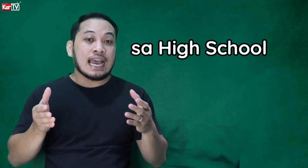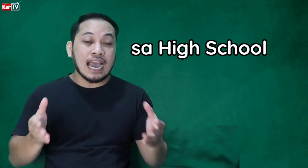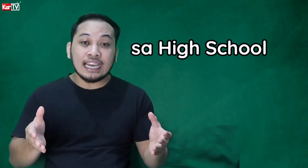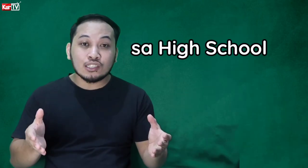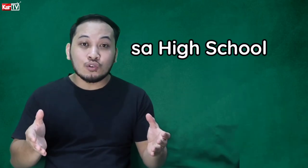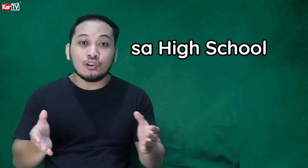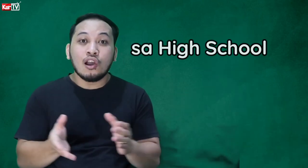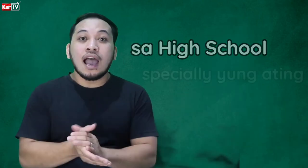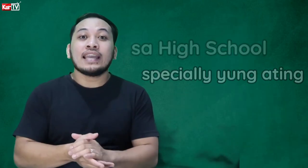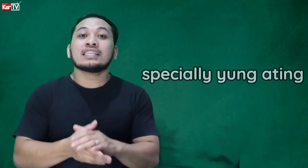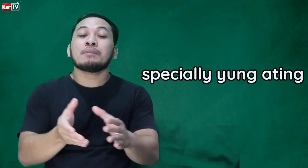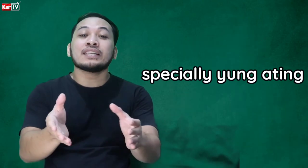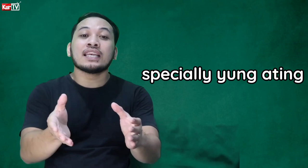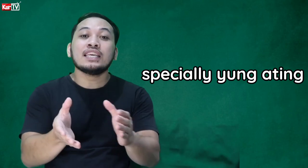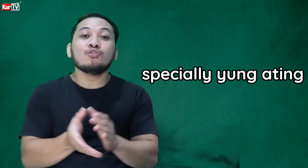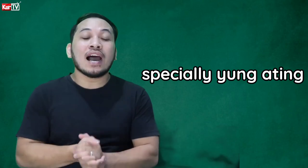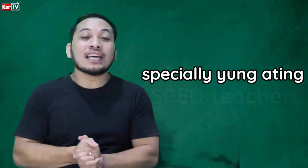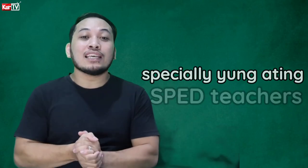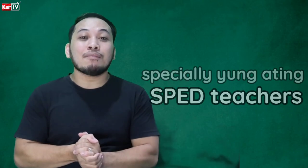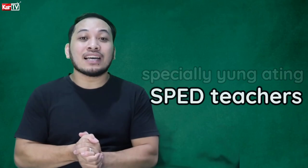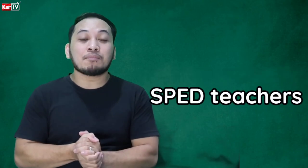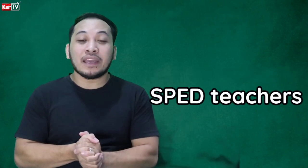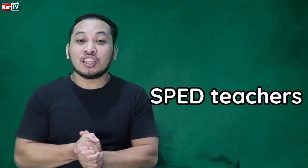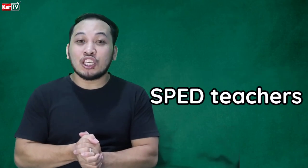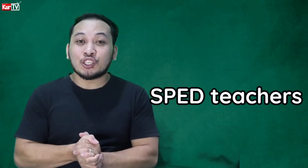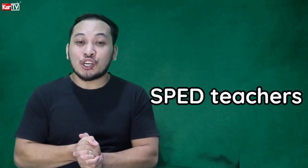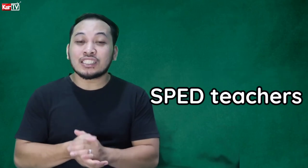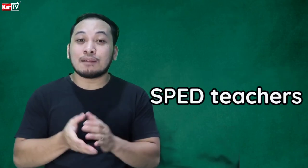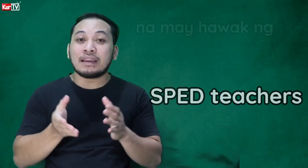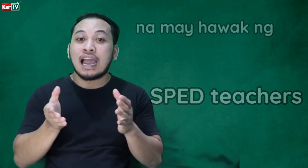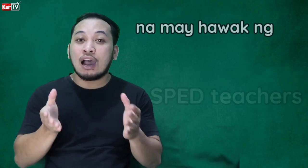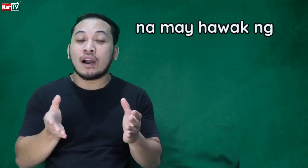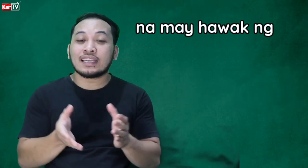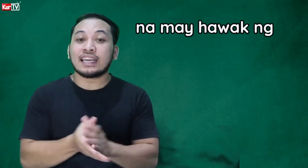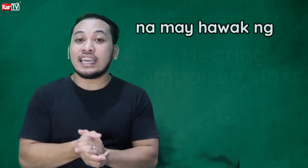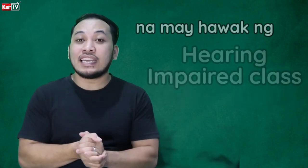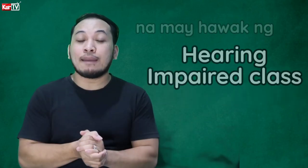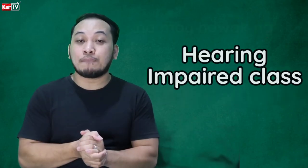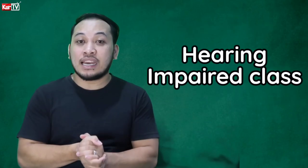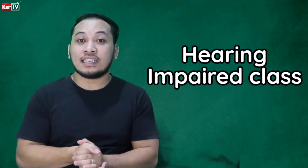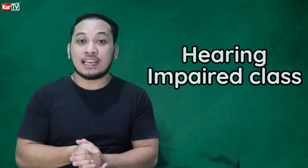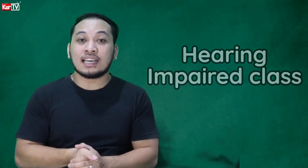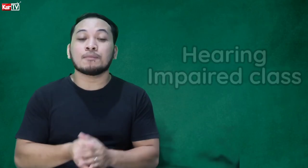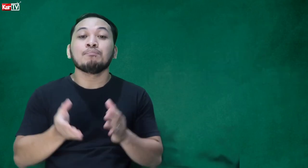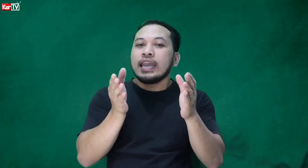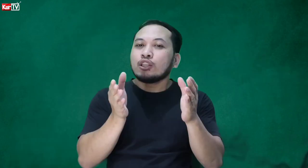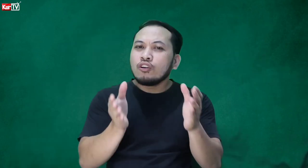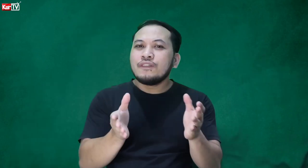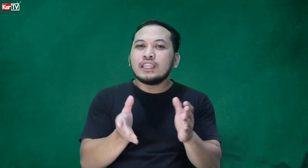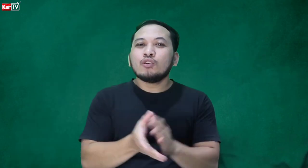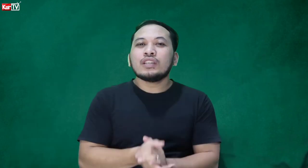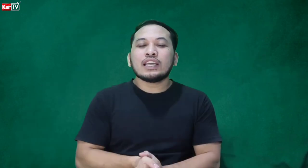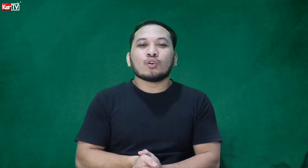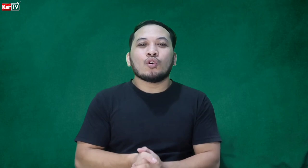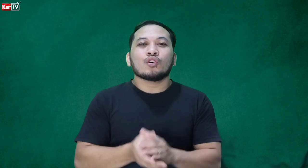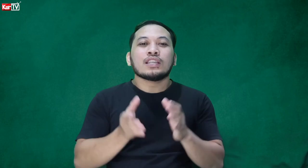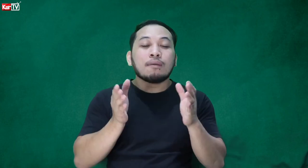sa high school, especially yung ating mga SPED teachers na may hawak ng hearing impaired class. Itong video na ito na